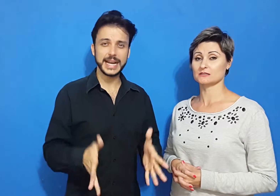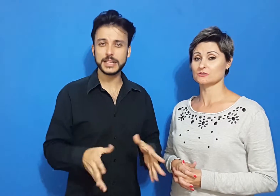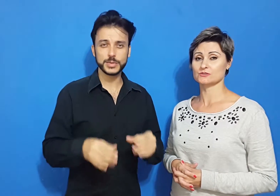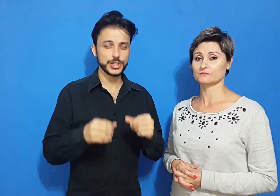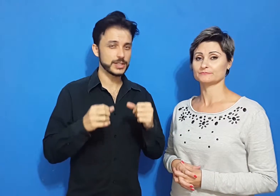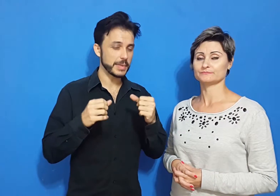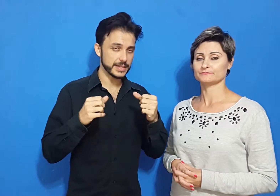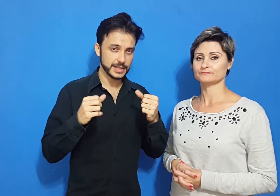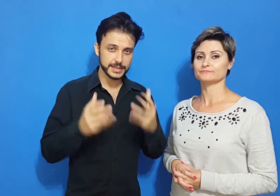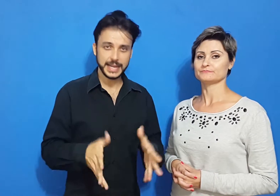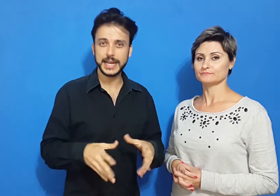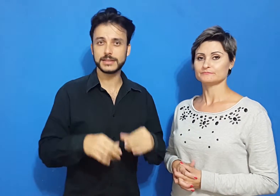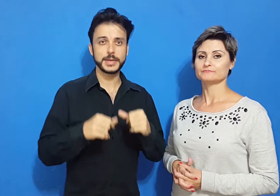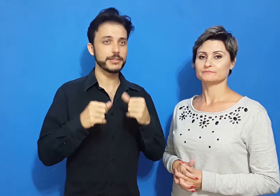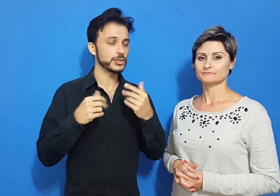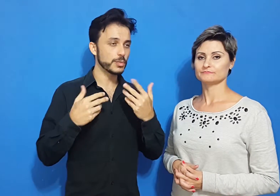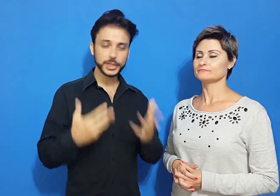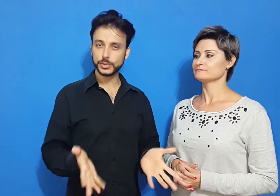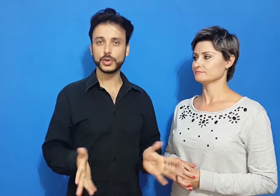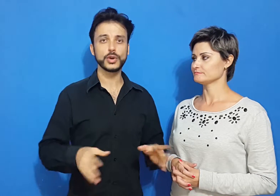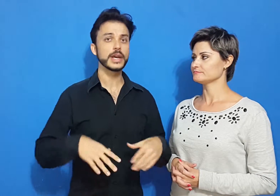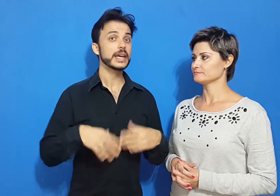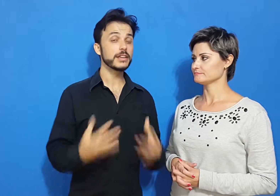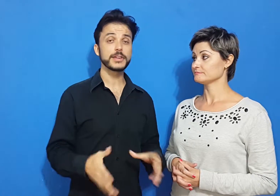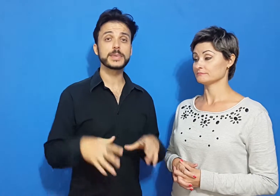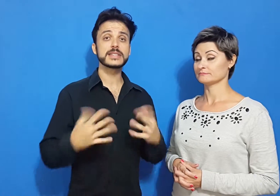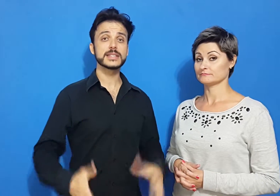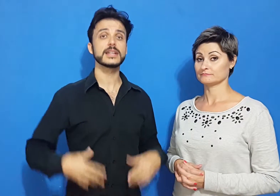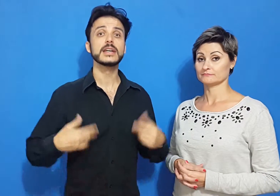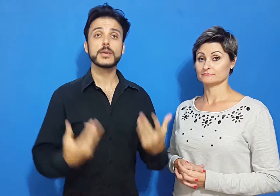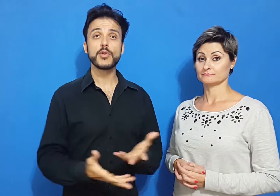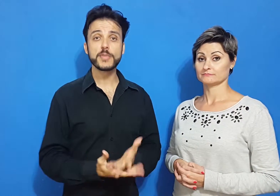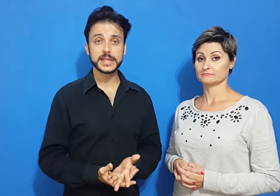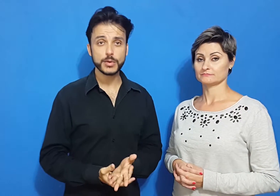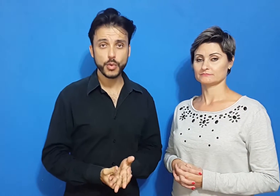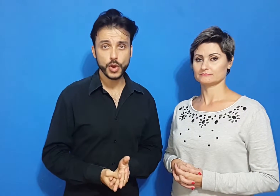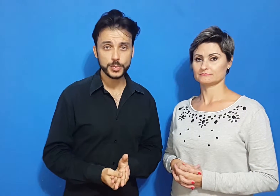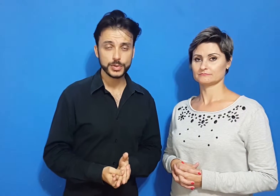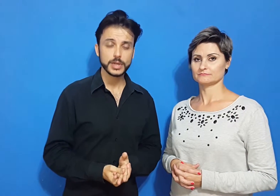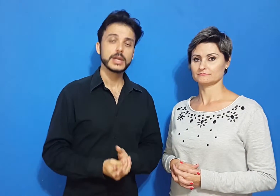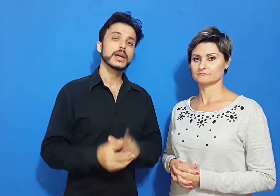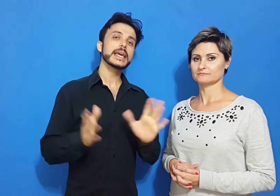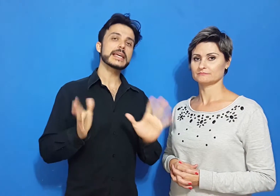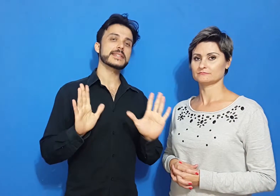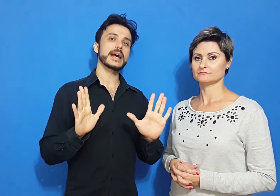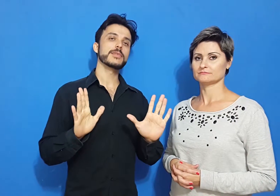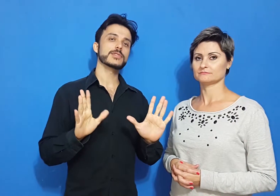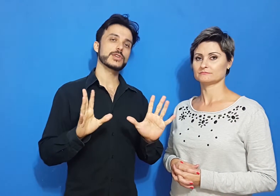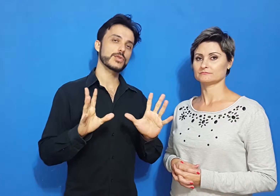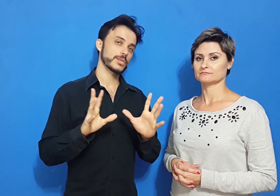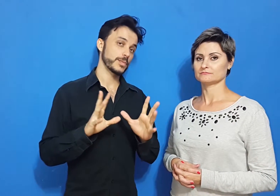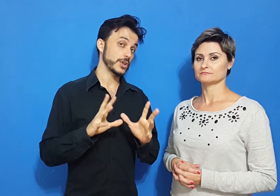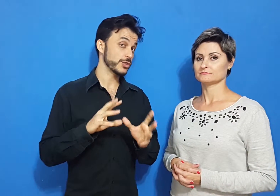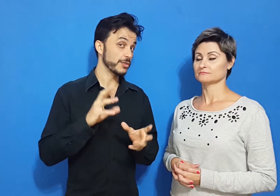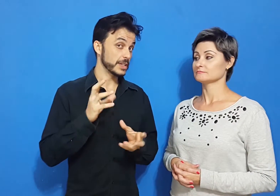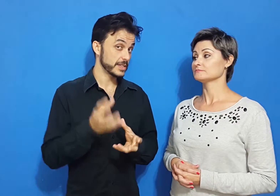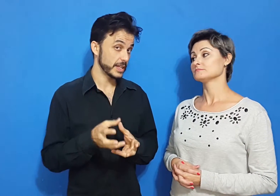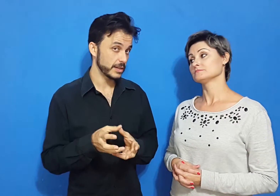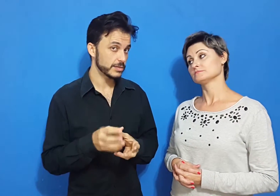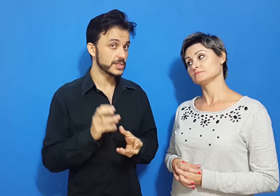sentada. A gente trabalha sentada, trabalha em vez de computador, enfim, precisa movimentar o corpo. E quem sabe, você pode convencê